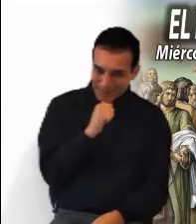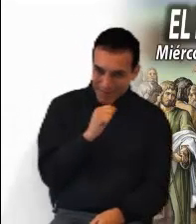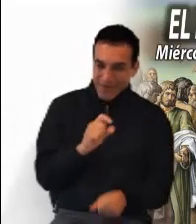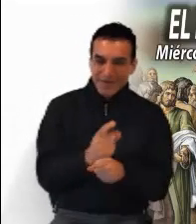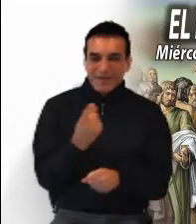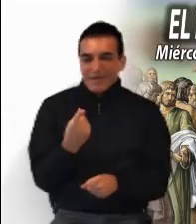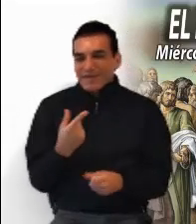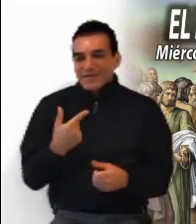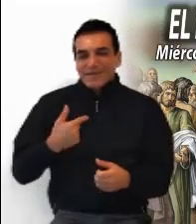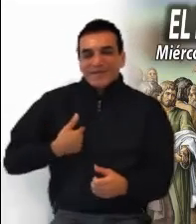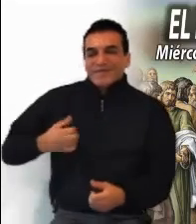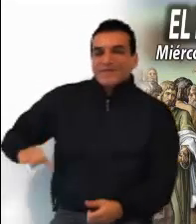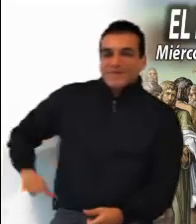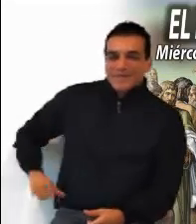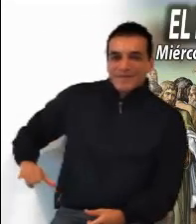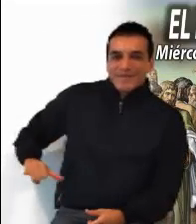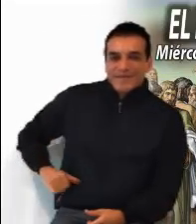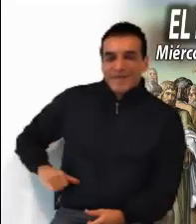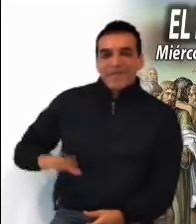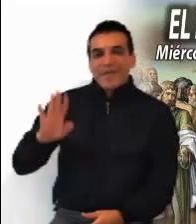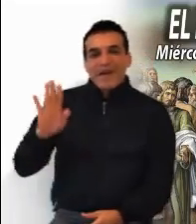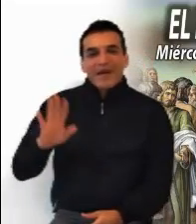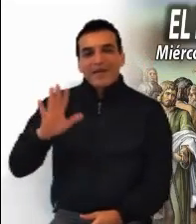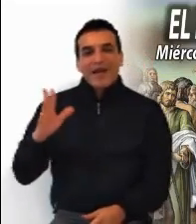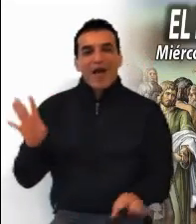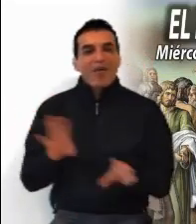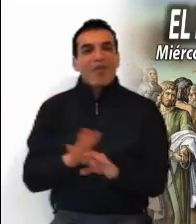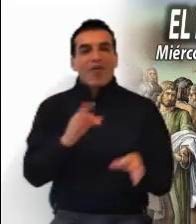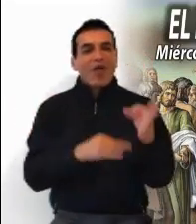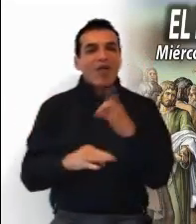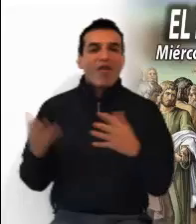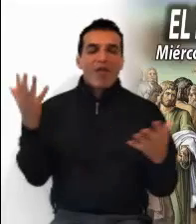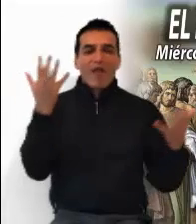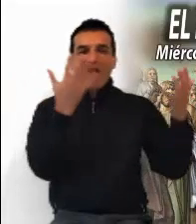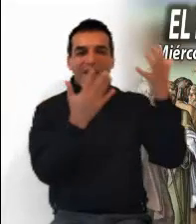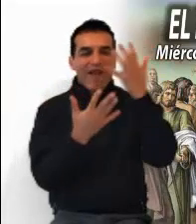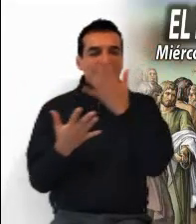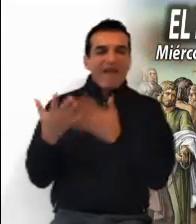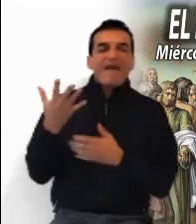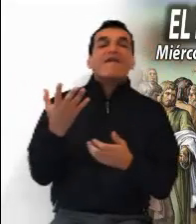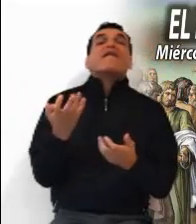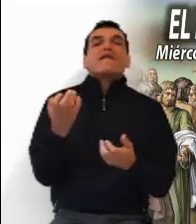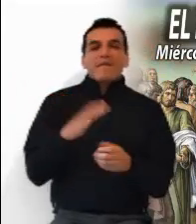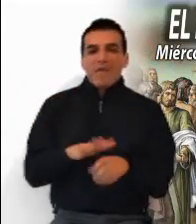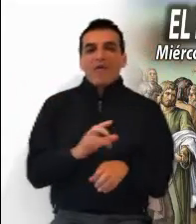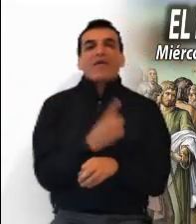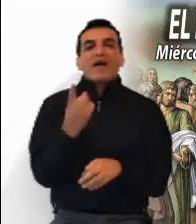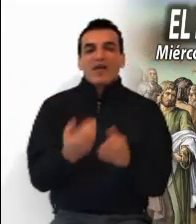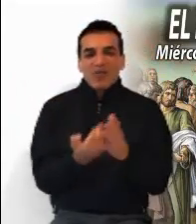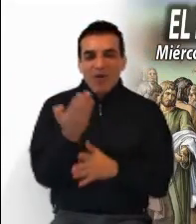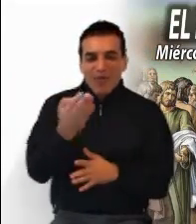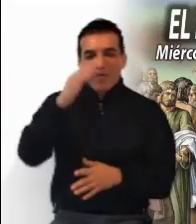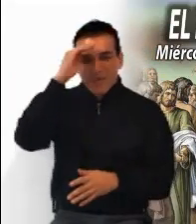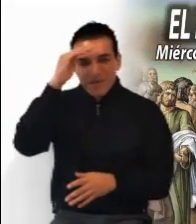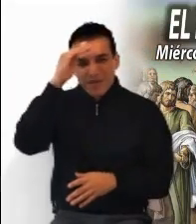una mezcla de intereses materiales que van oscureciendo nuestra decisión. Al confrontarnos con nuevos